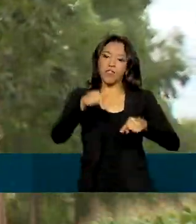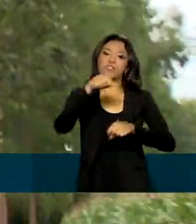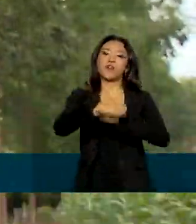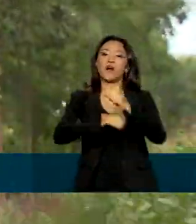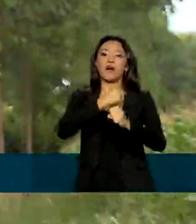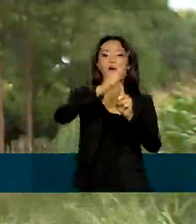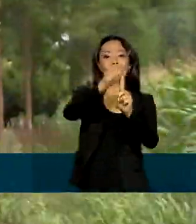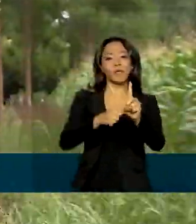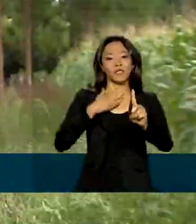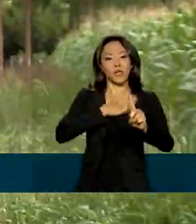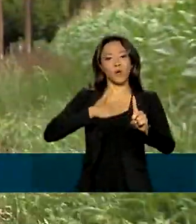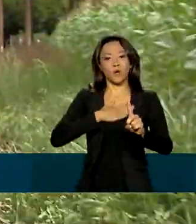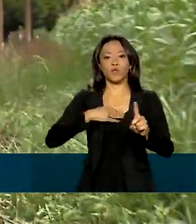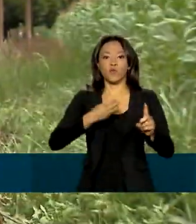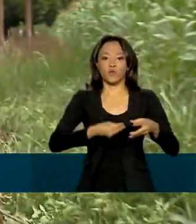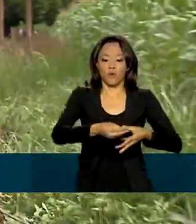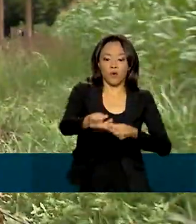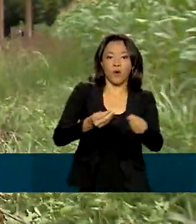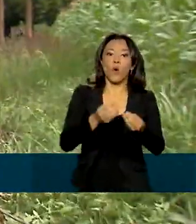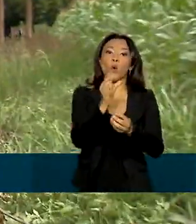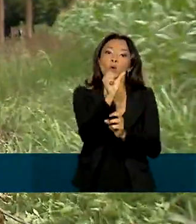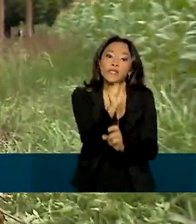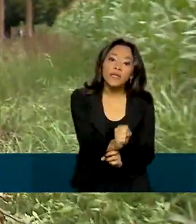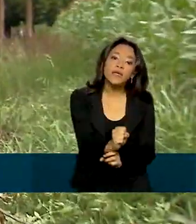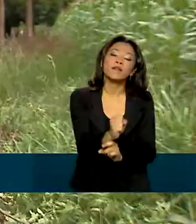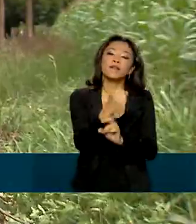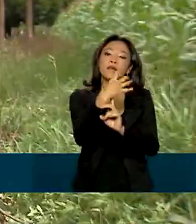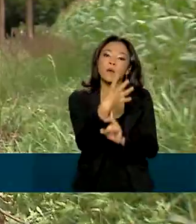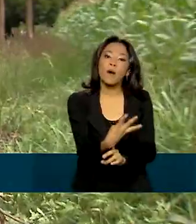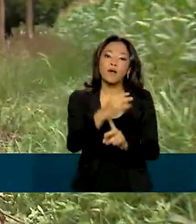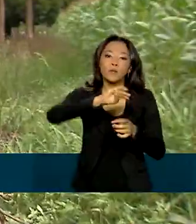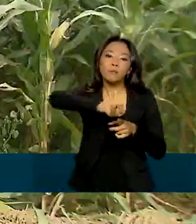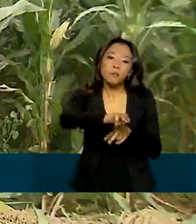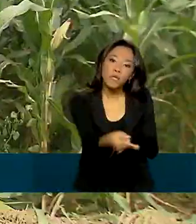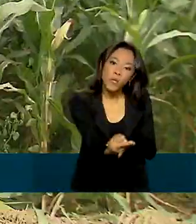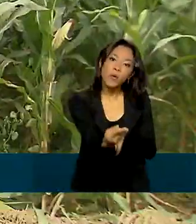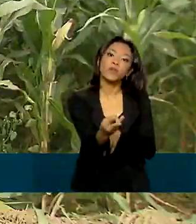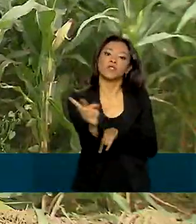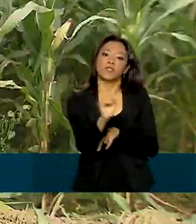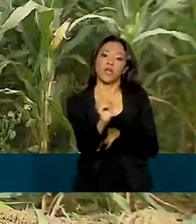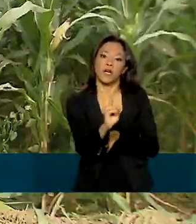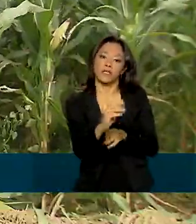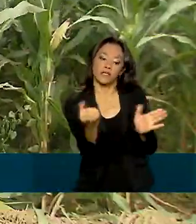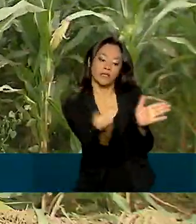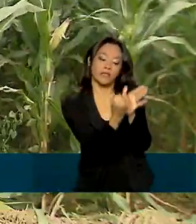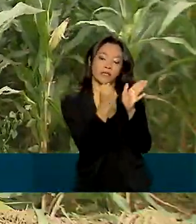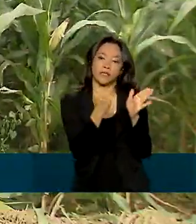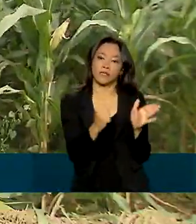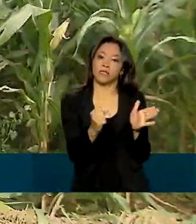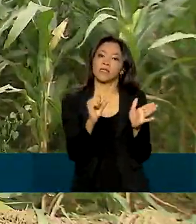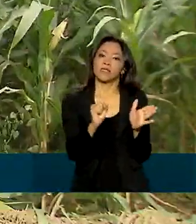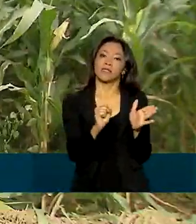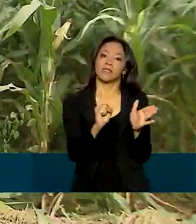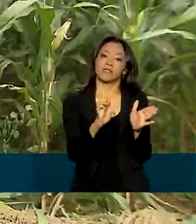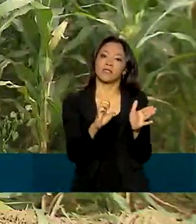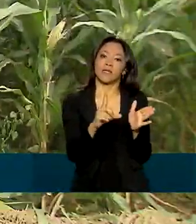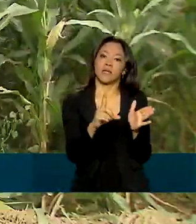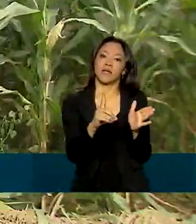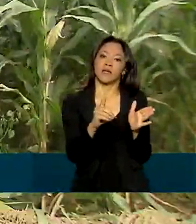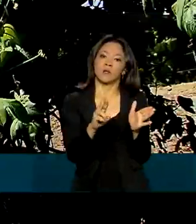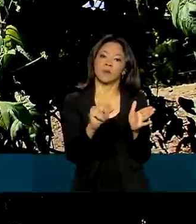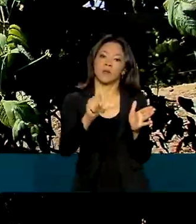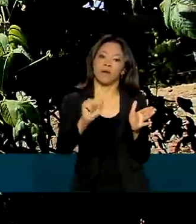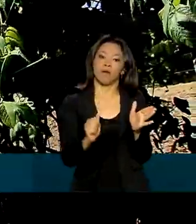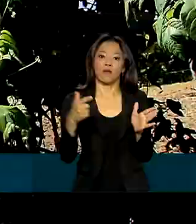emitidos 84 bilhões de reais em cédulas de produto rural. E os técnicos da área agrícola do Ministério da